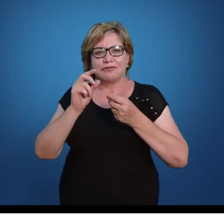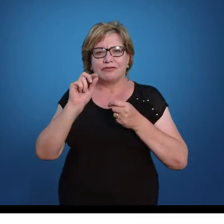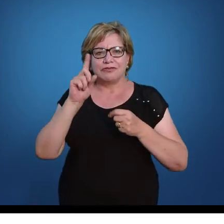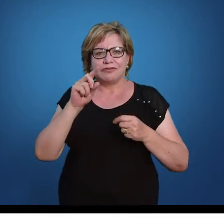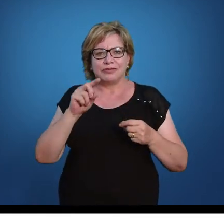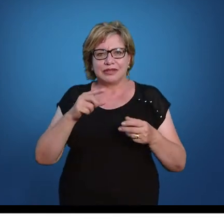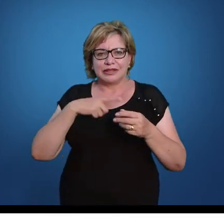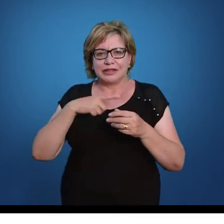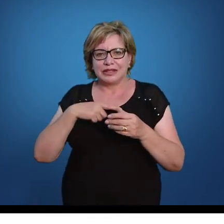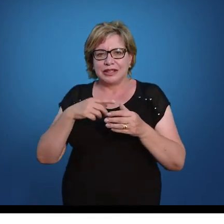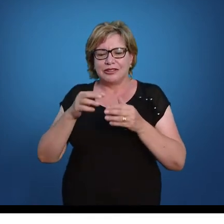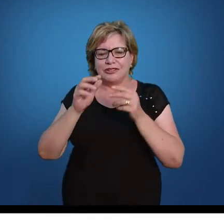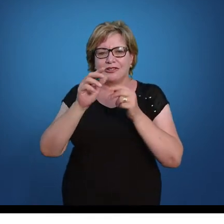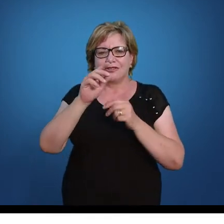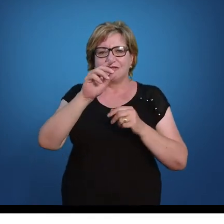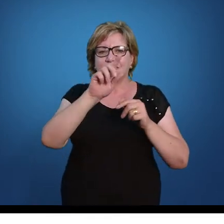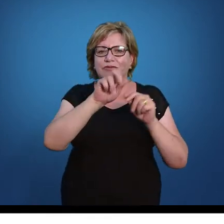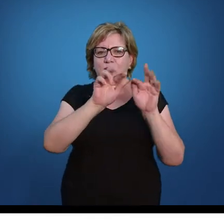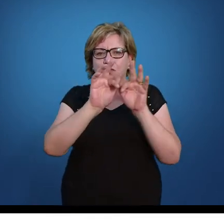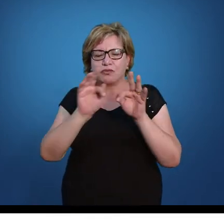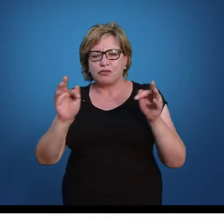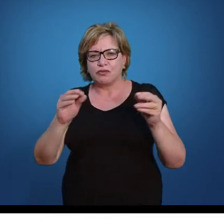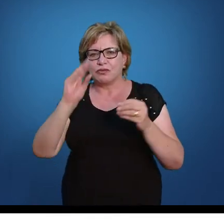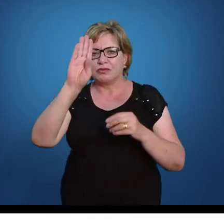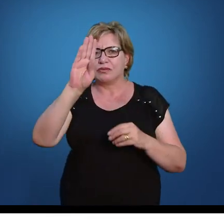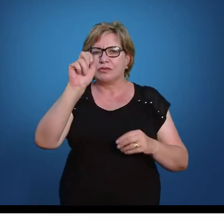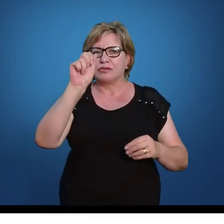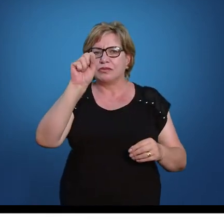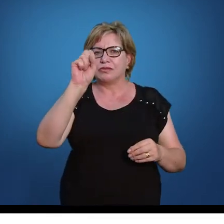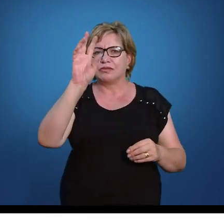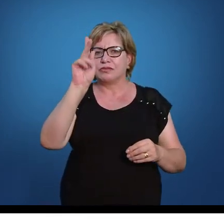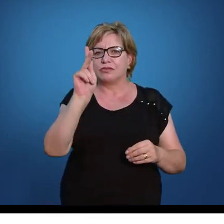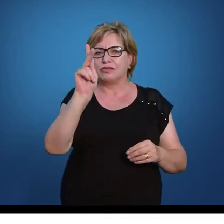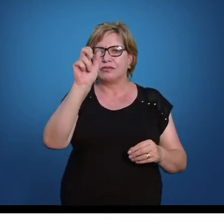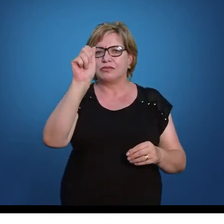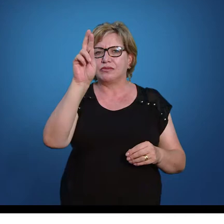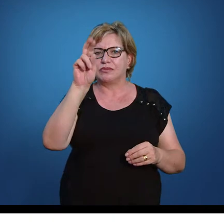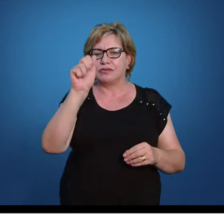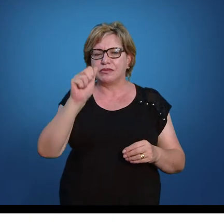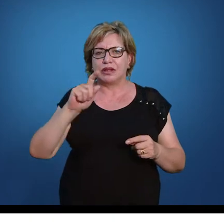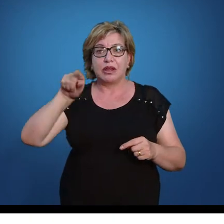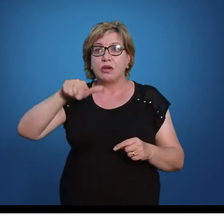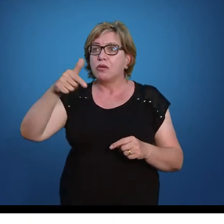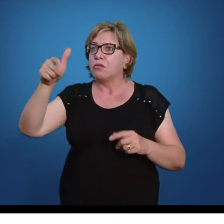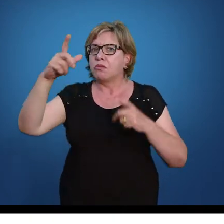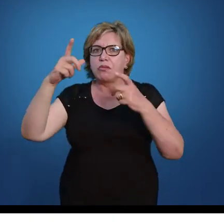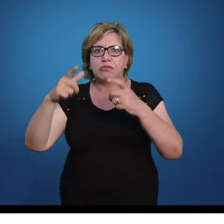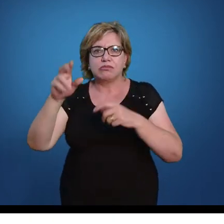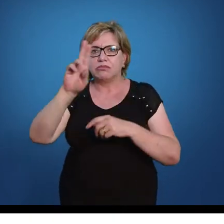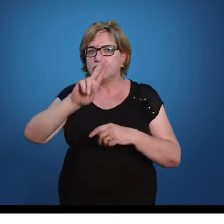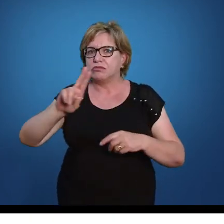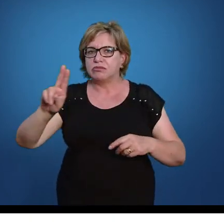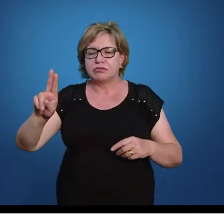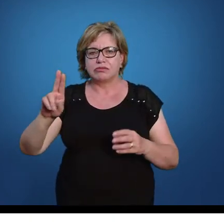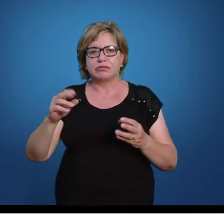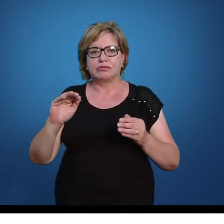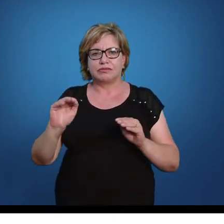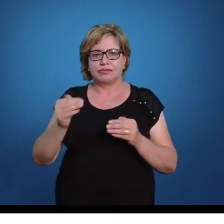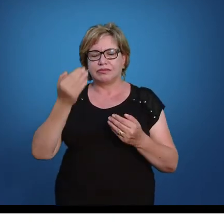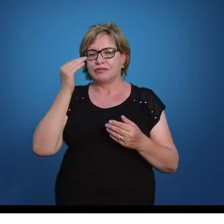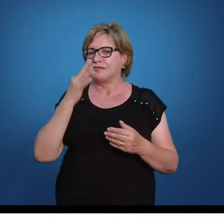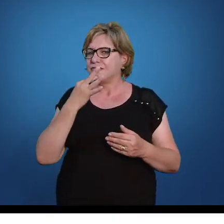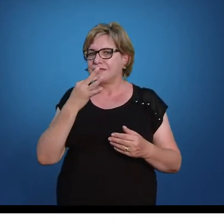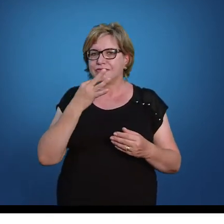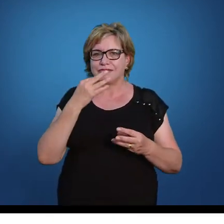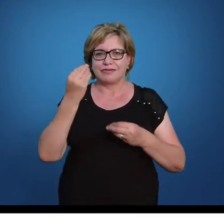onde a fórmula ficou intitulada como fórmula de Báscara. Normalmente, se vai para outros lugares e eles não conhecem especificamente dessa